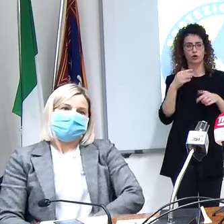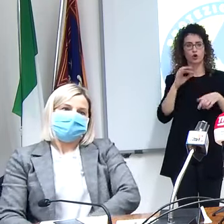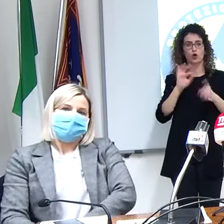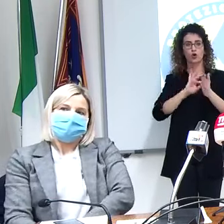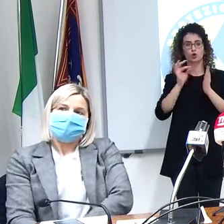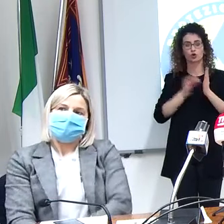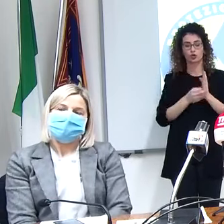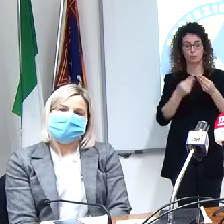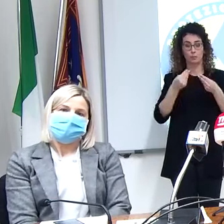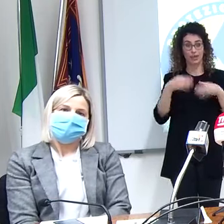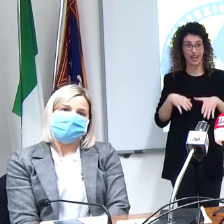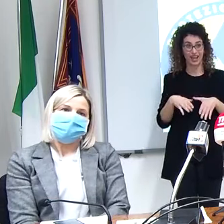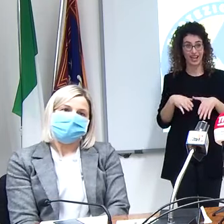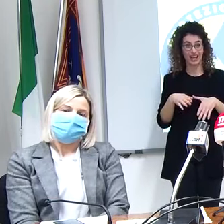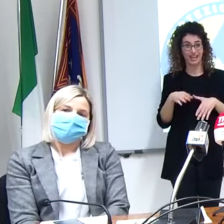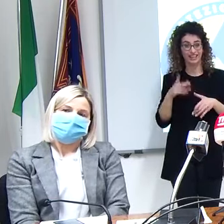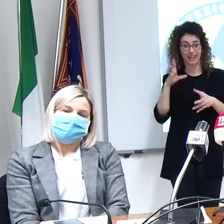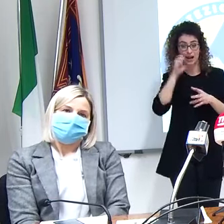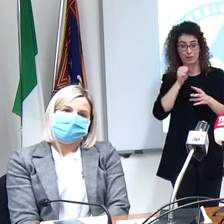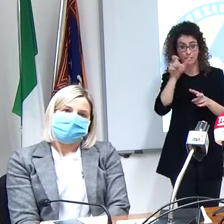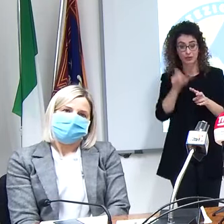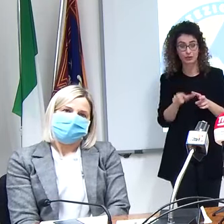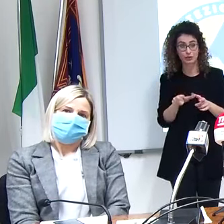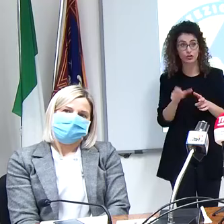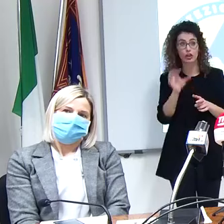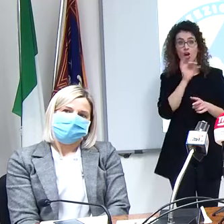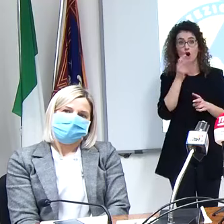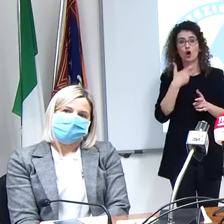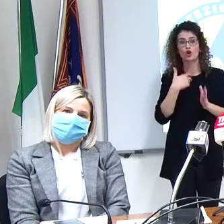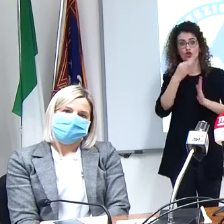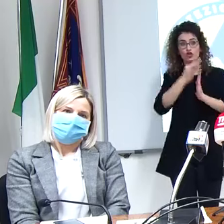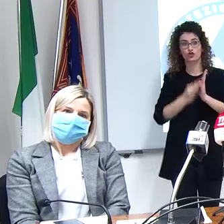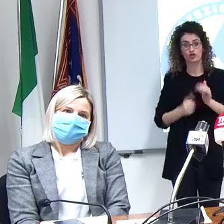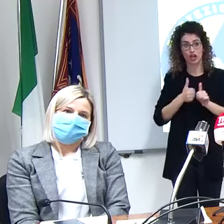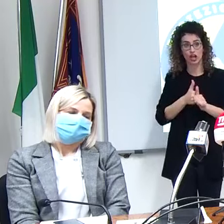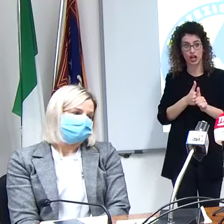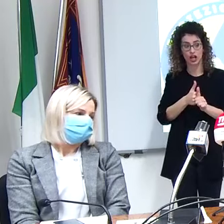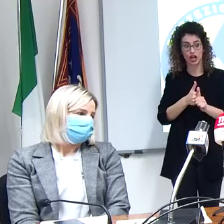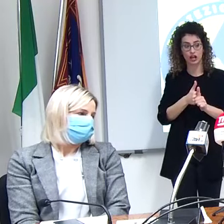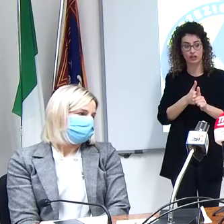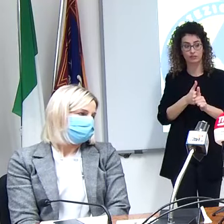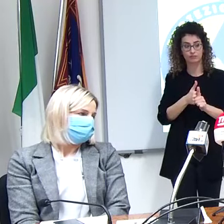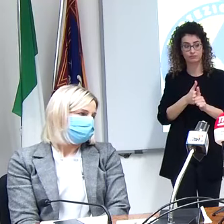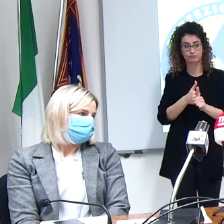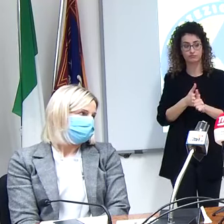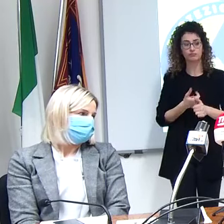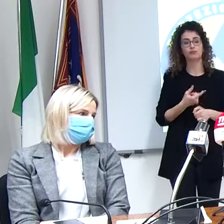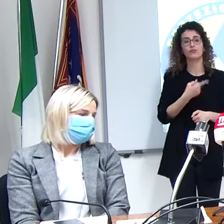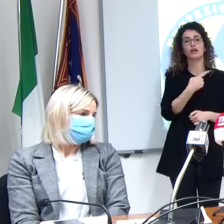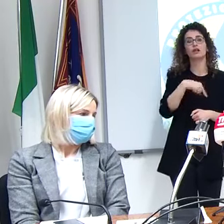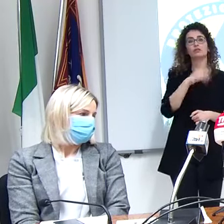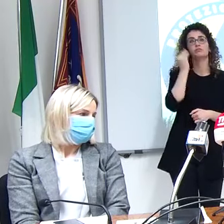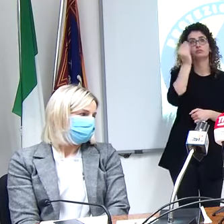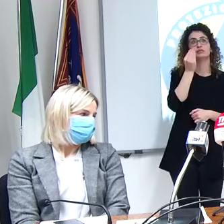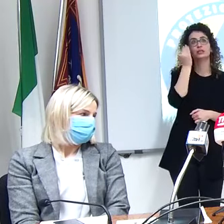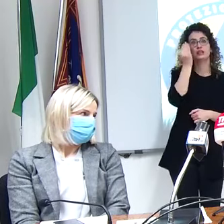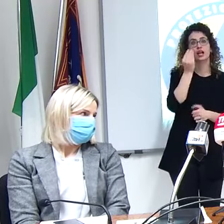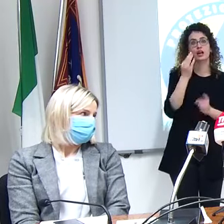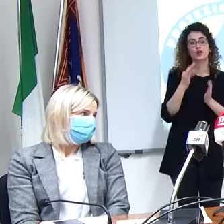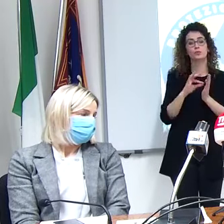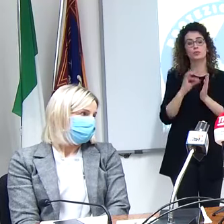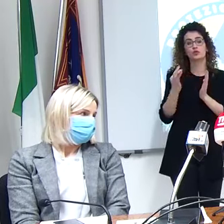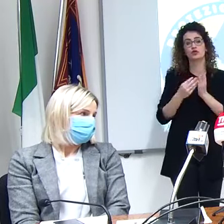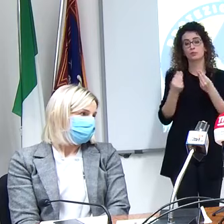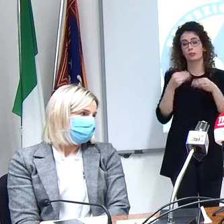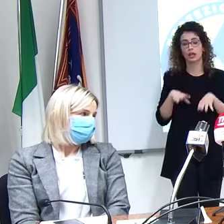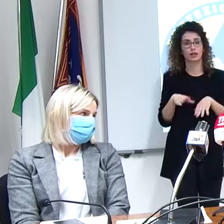oppure c'è anche lì un riferimento preciso ma noi noi pensiamo che non si perderanno giorni perché